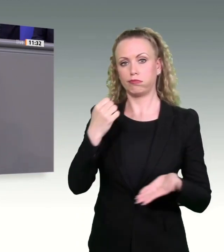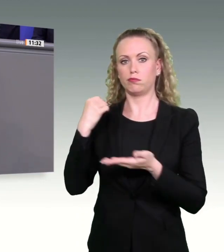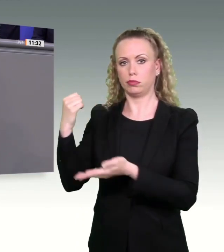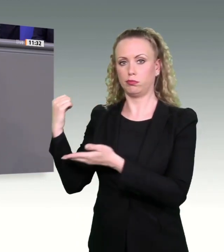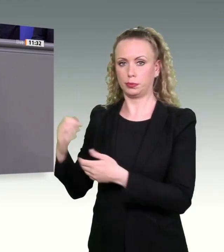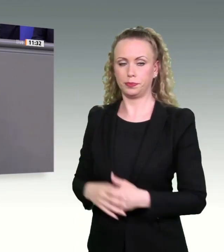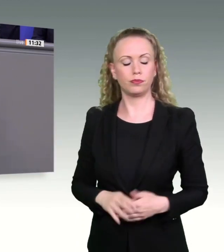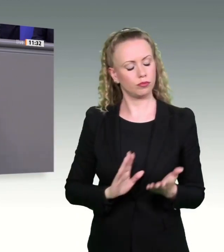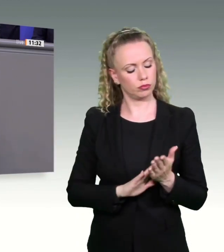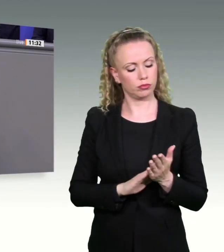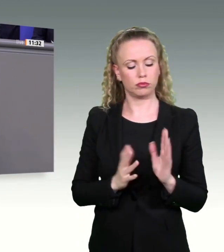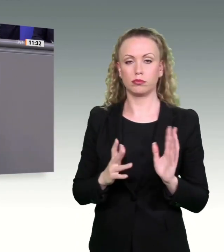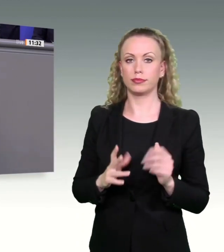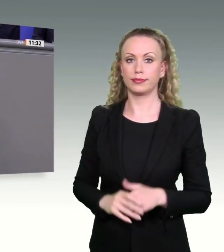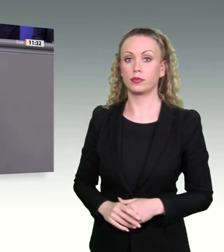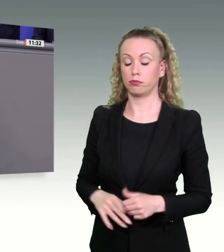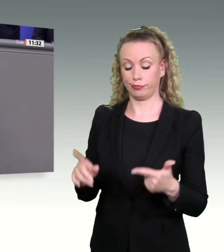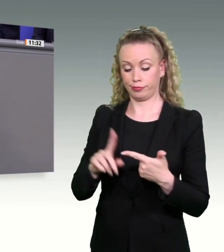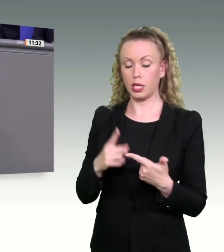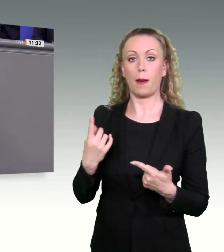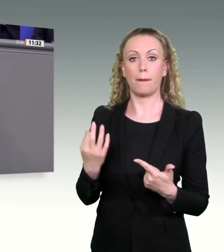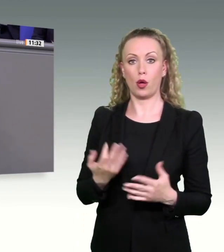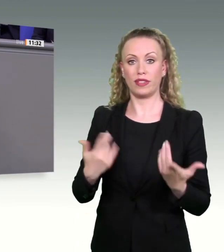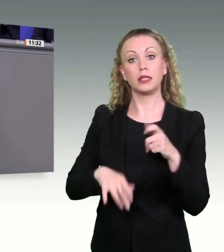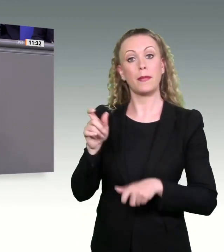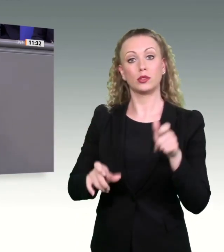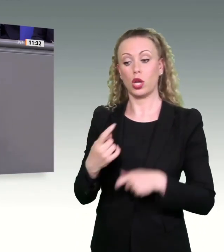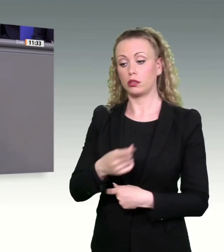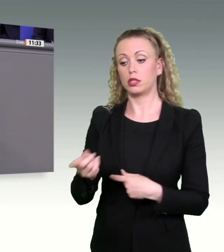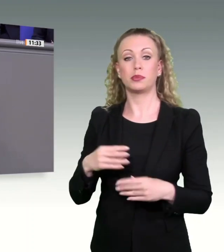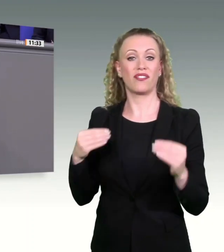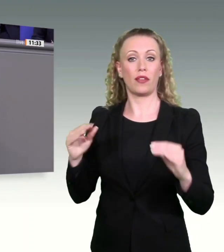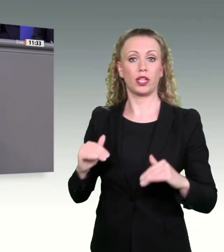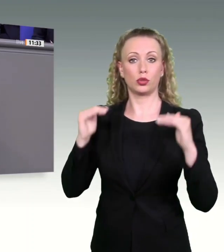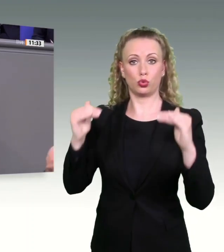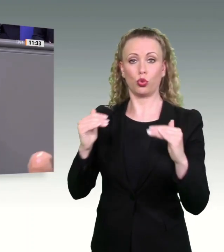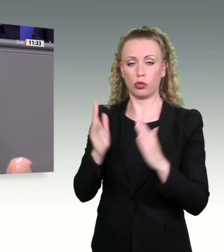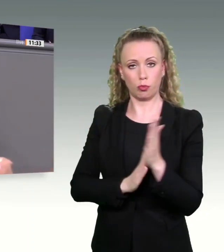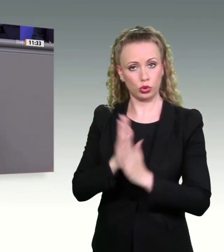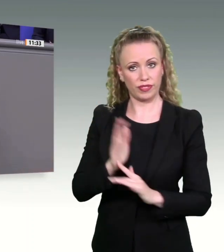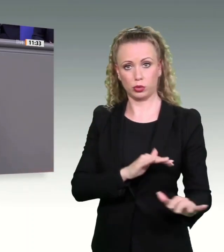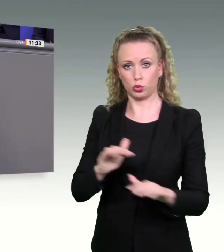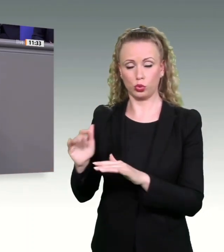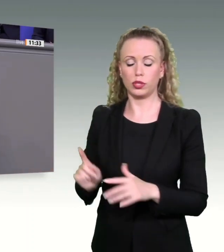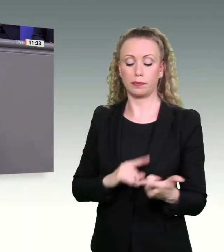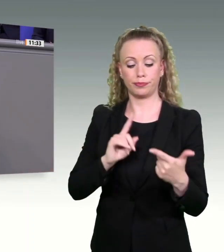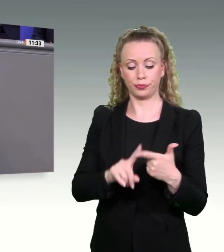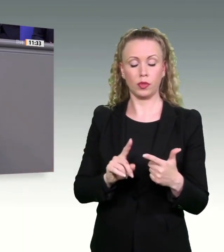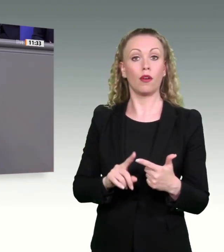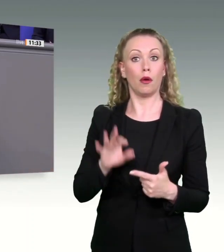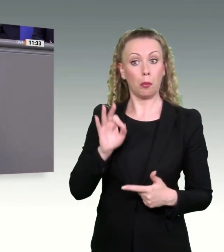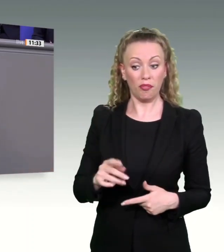brauchen qualifiziertes und motiviertes Personal. Wenn ein kommunales Bauamt aus vermeintlichem Geldmangel keinen